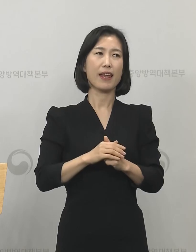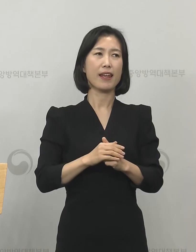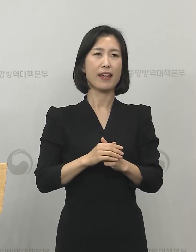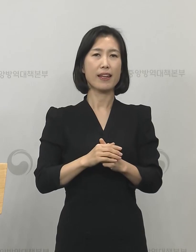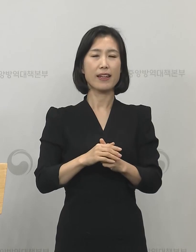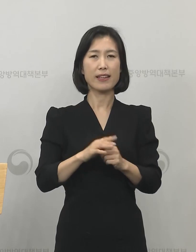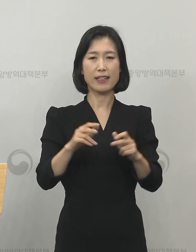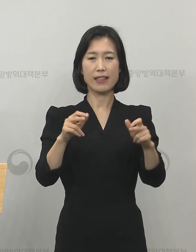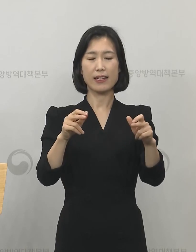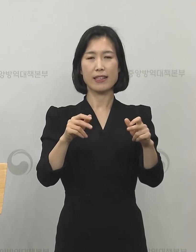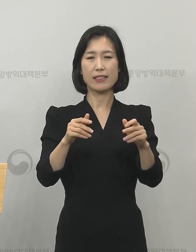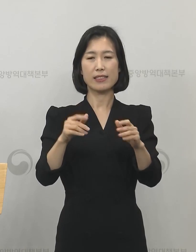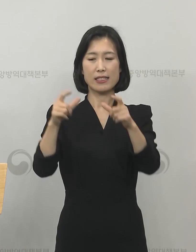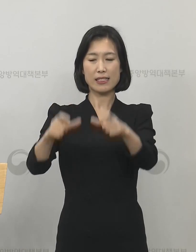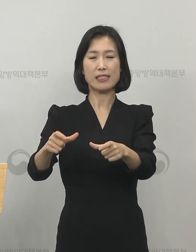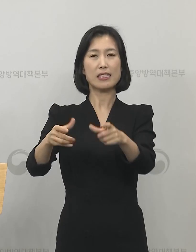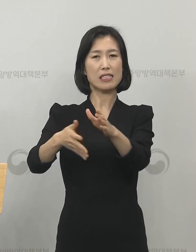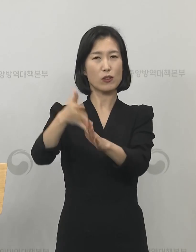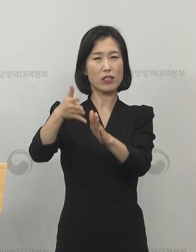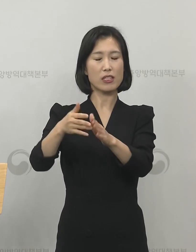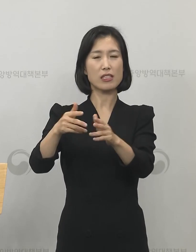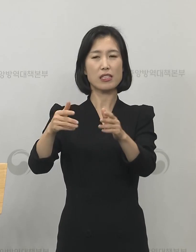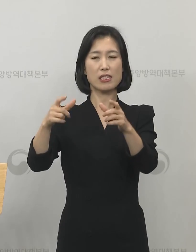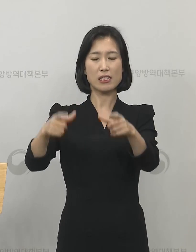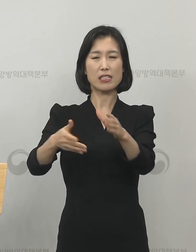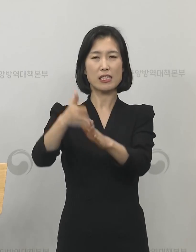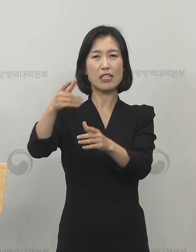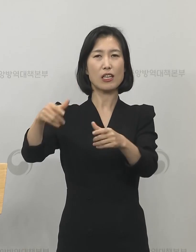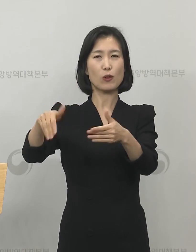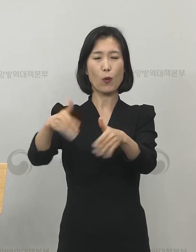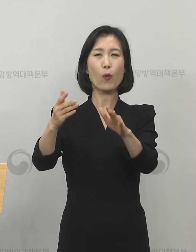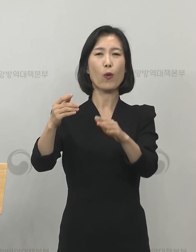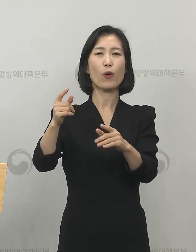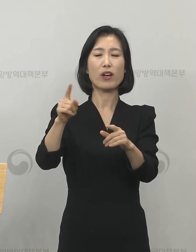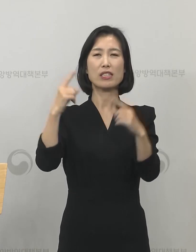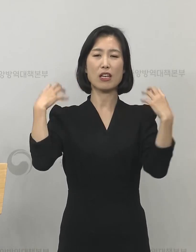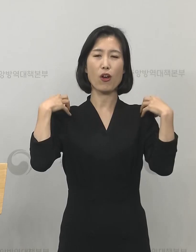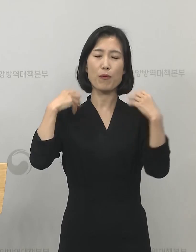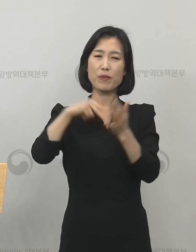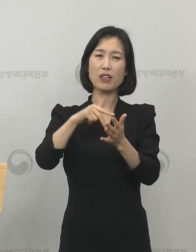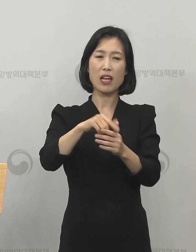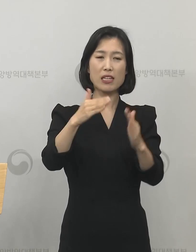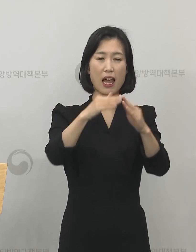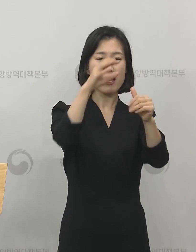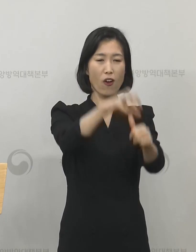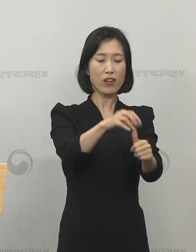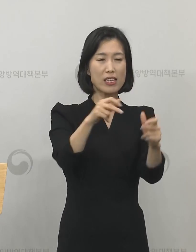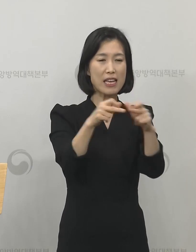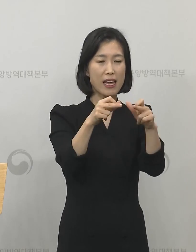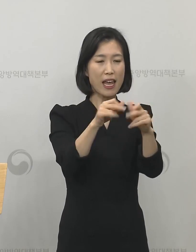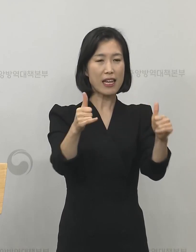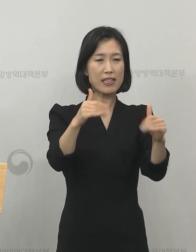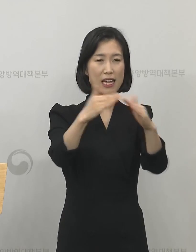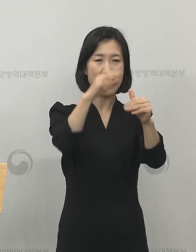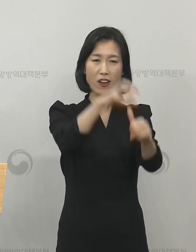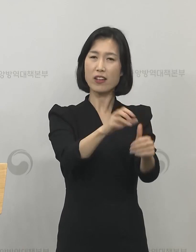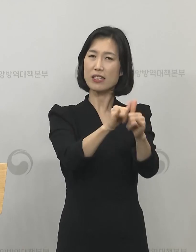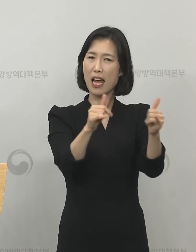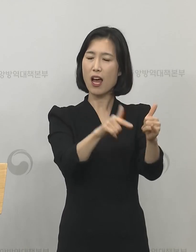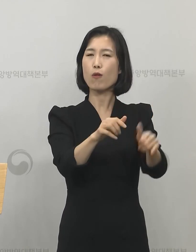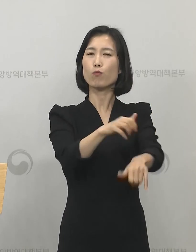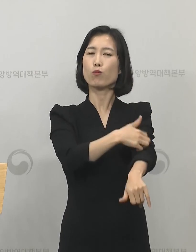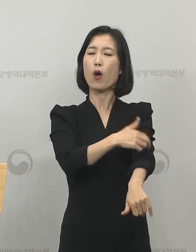장애인 중에서의 양성자 또는 자가격리자에 대해서는 불편함이 없게끔 최대한 그런